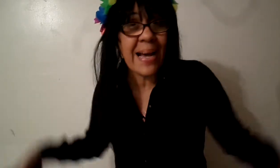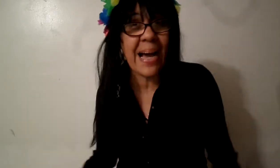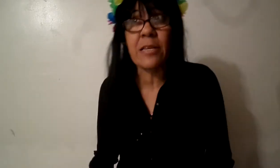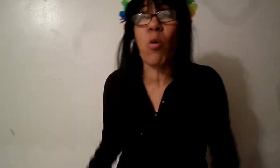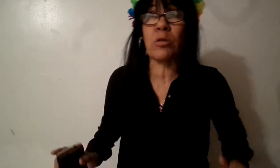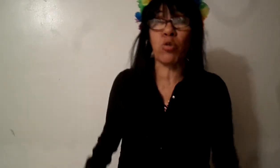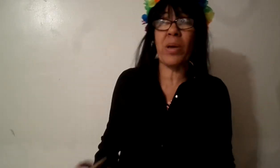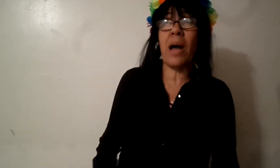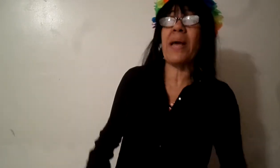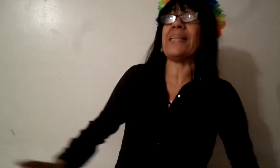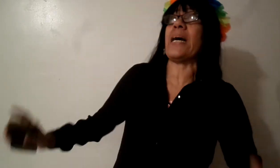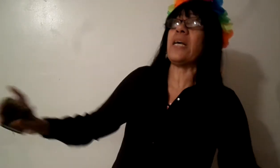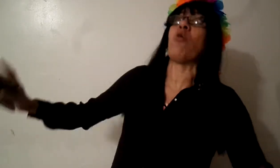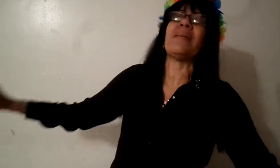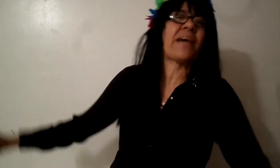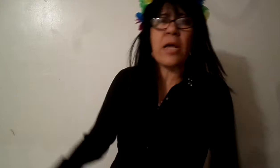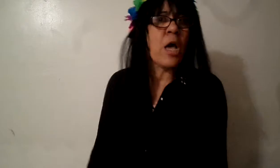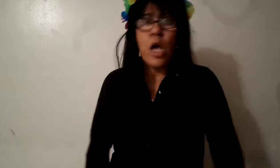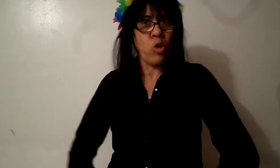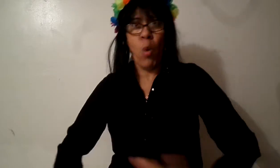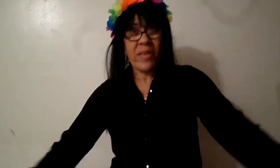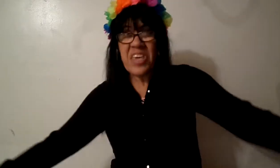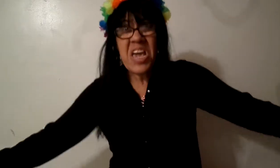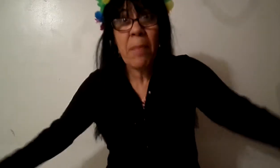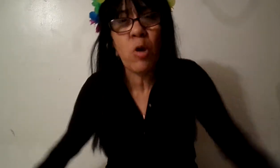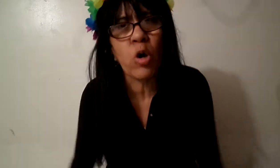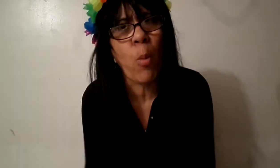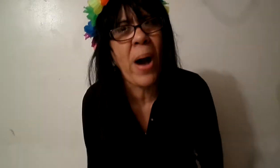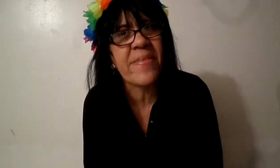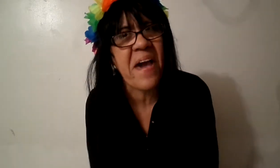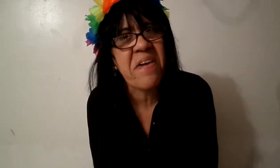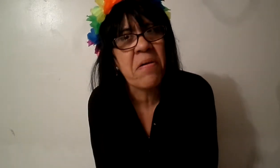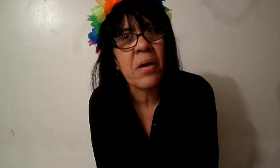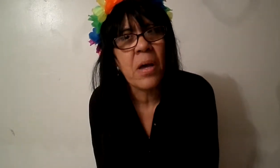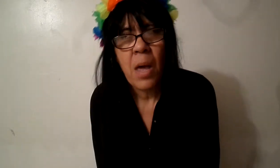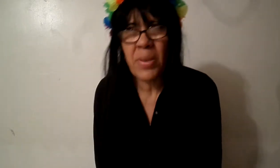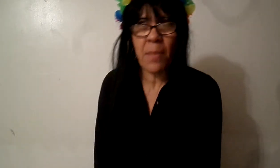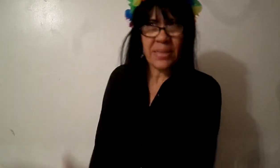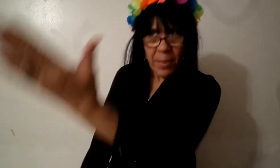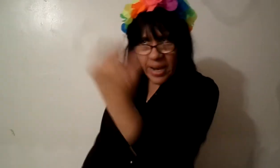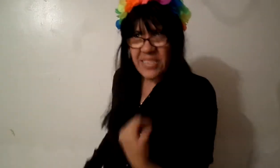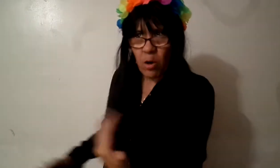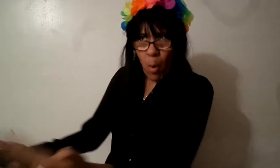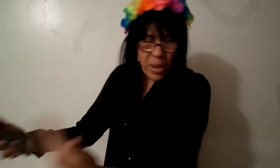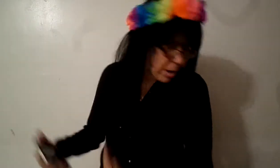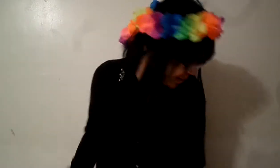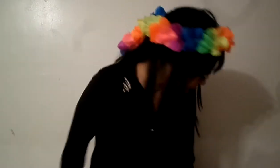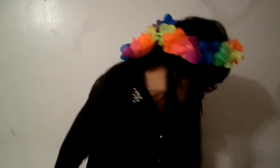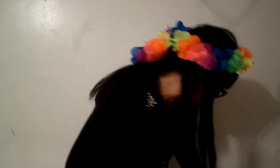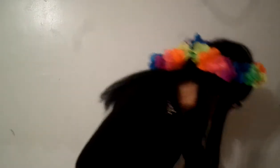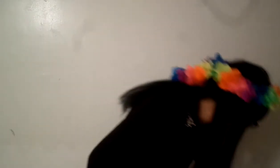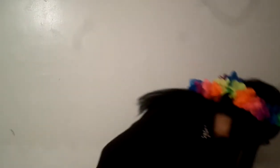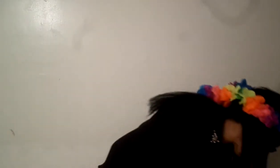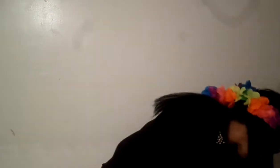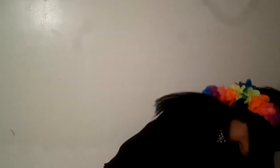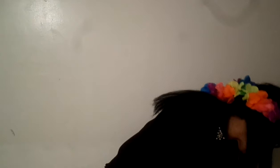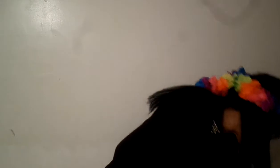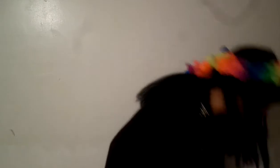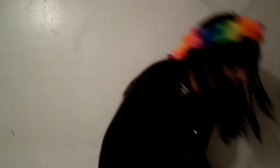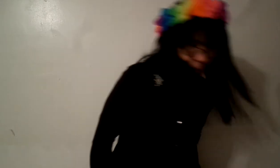la calle y cuando tú miras a ver están en los altares y no hay diablo que los vaya de ahí mira hermana vengase conmigo y regalamos trátanos acá abajo y